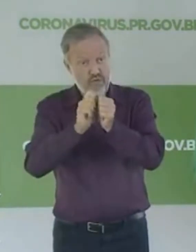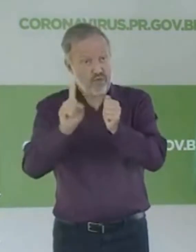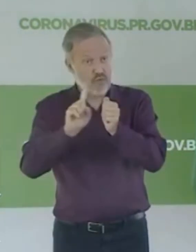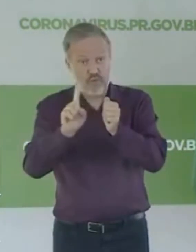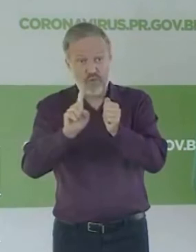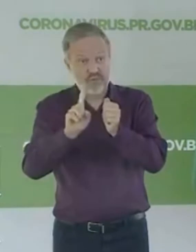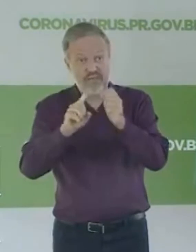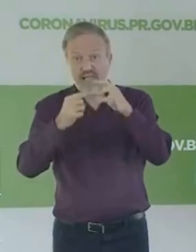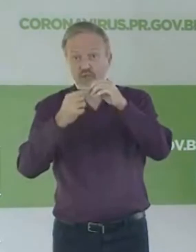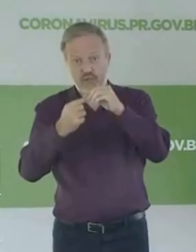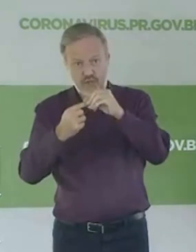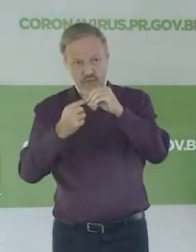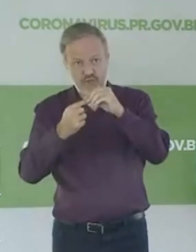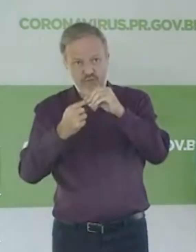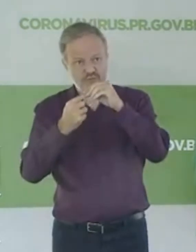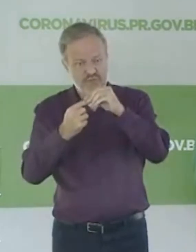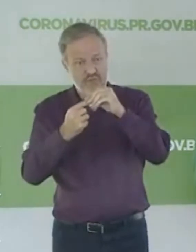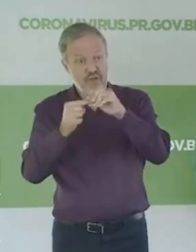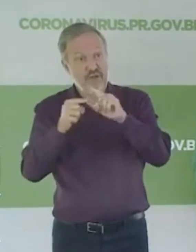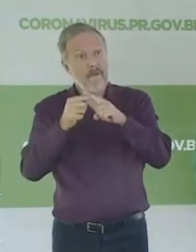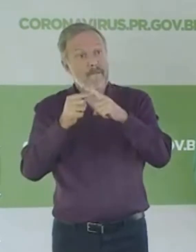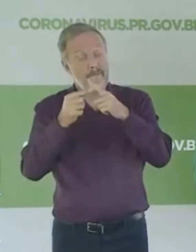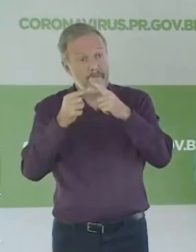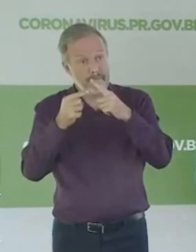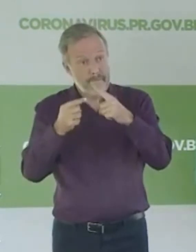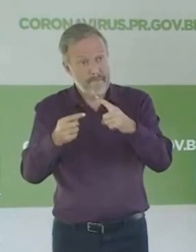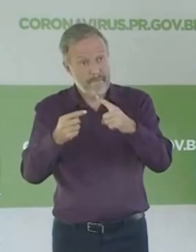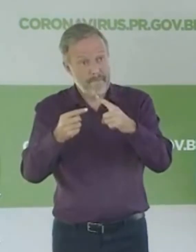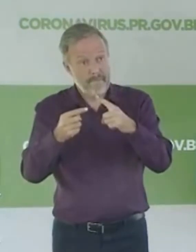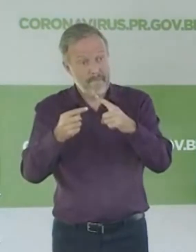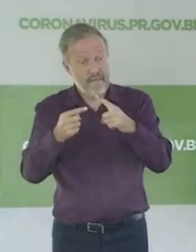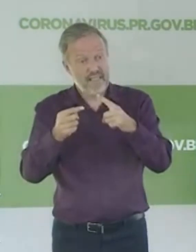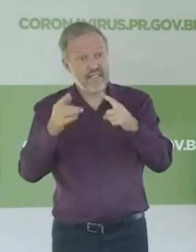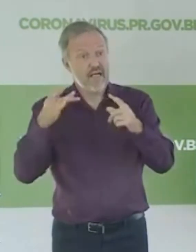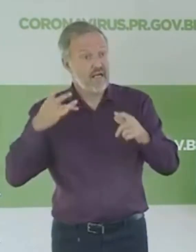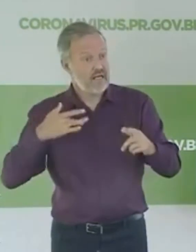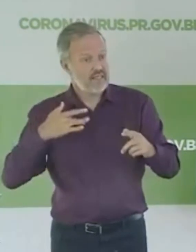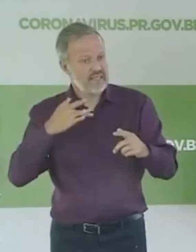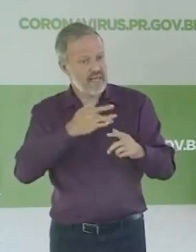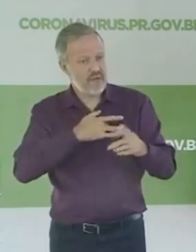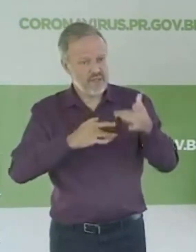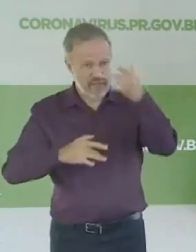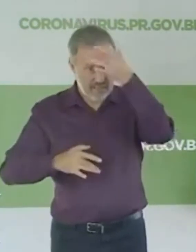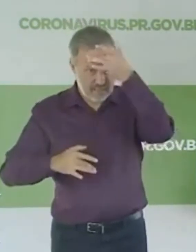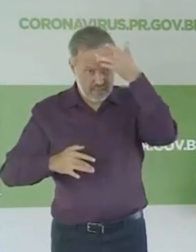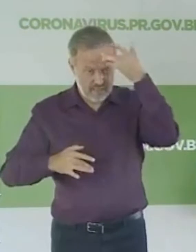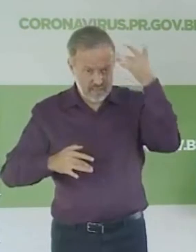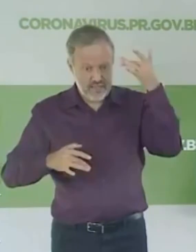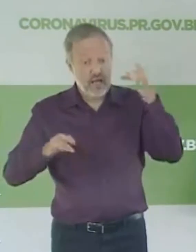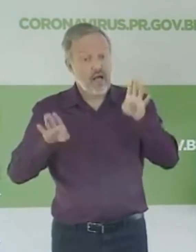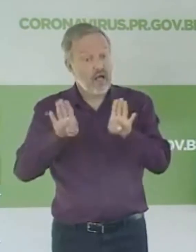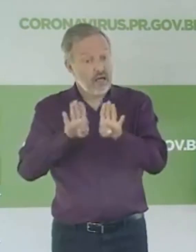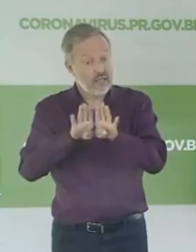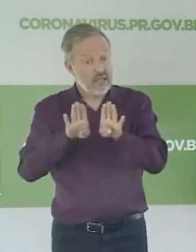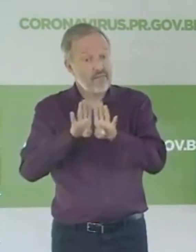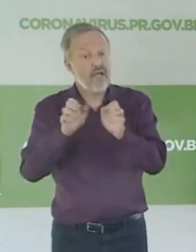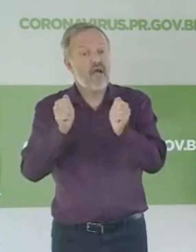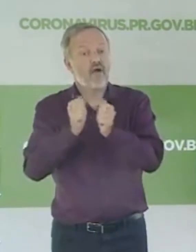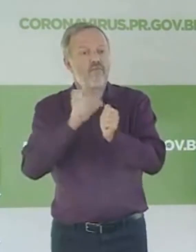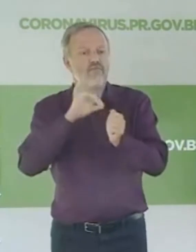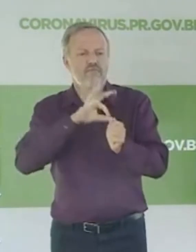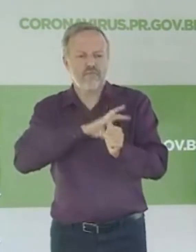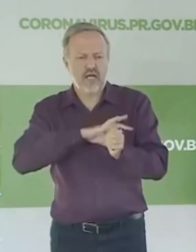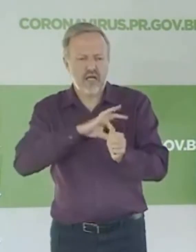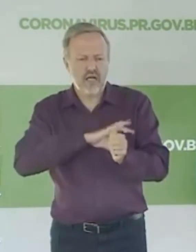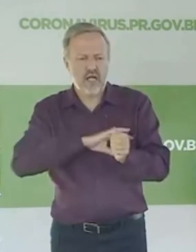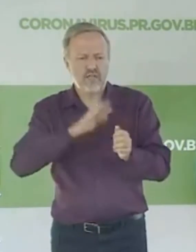Por isso, essas medidas, realmente, de enfrentamento, muito preocupado com a garantia da saúde das pessoas e também com a renda das pessoas. O Estado do Paraná, governador, tem